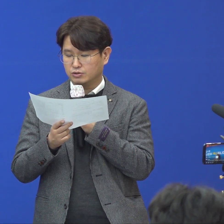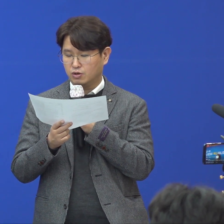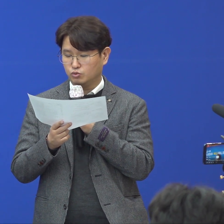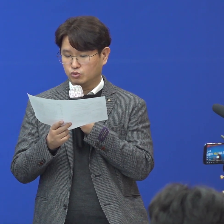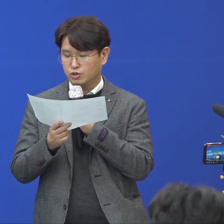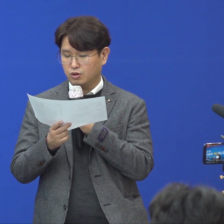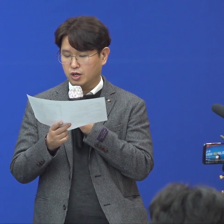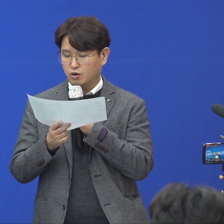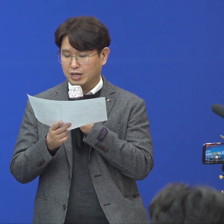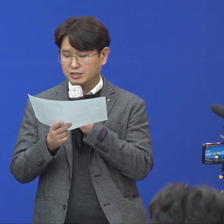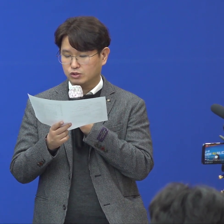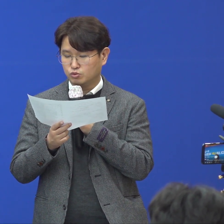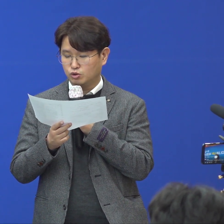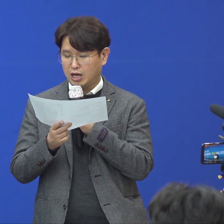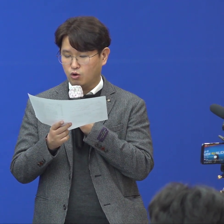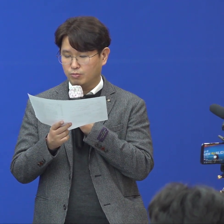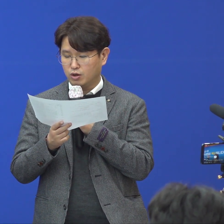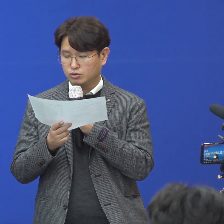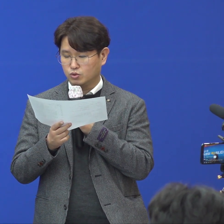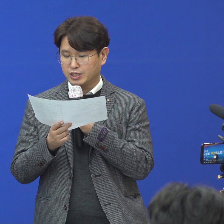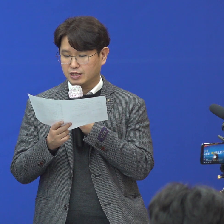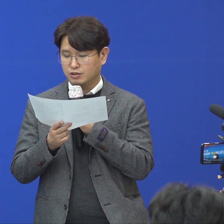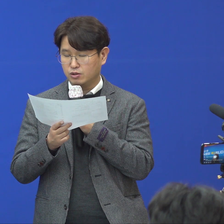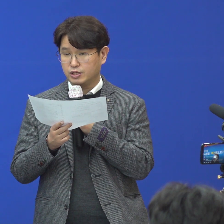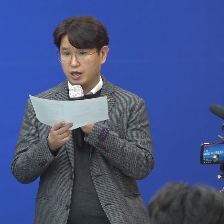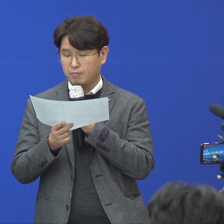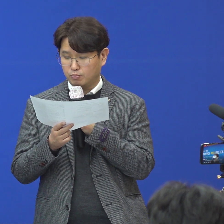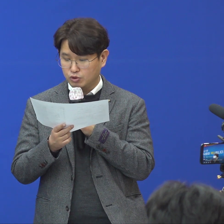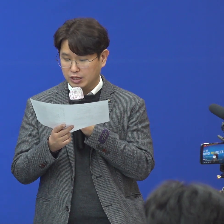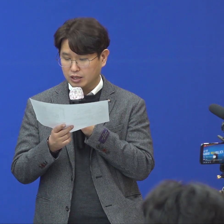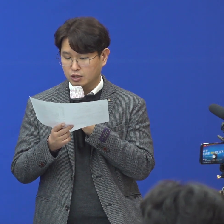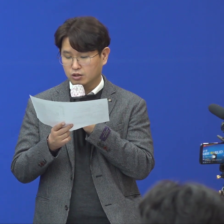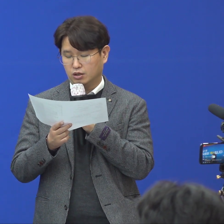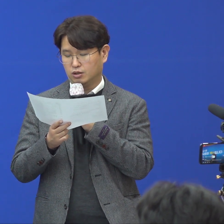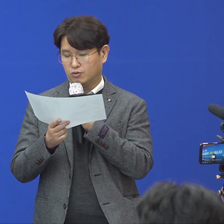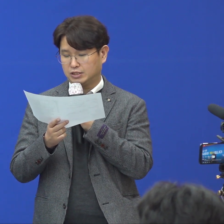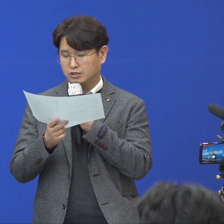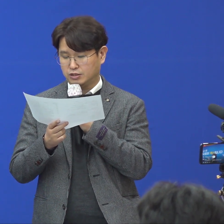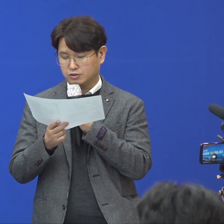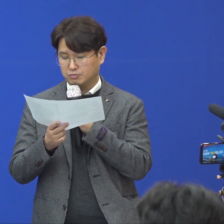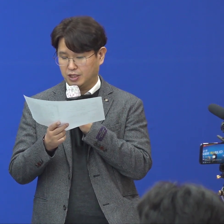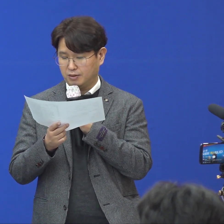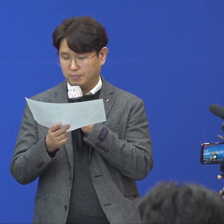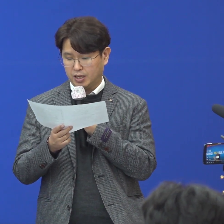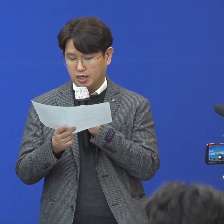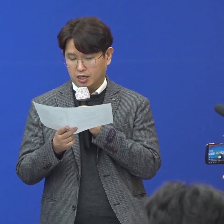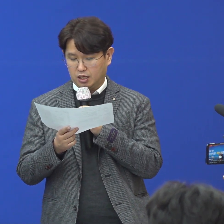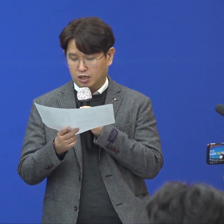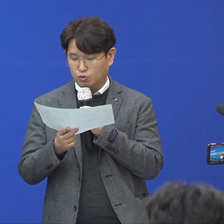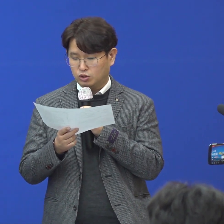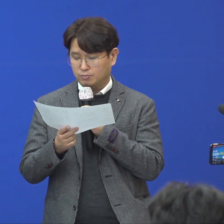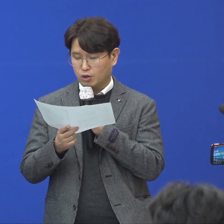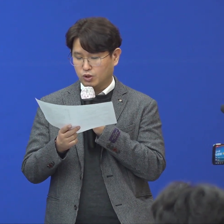확진되어져서 누적 환자 29명, 종사자 13분이 확진되셨습니다.